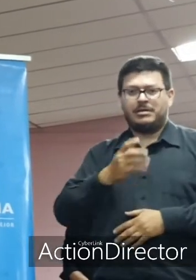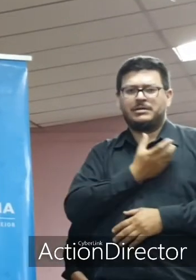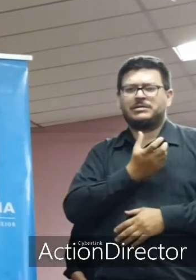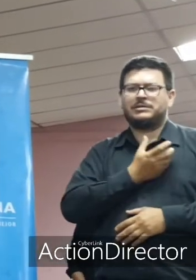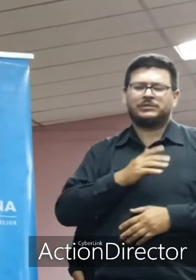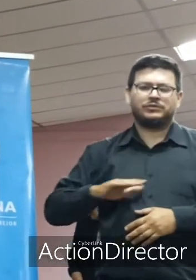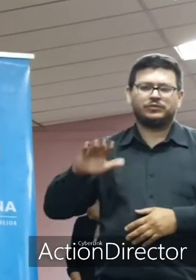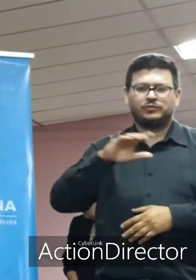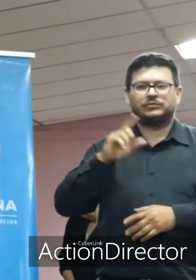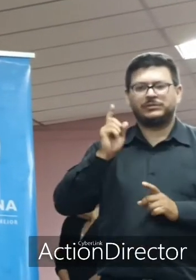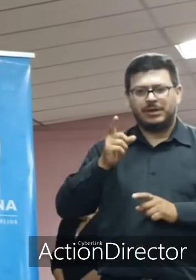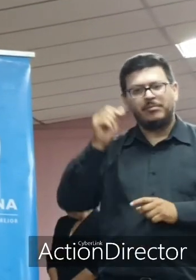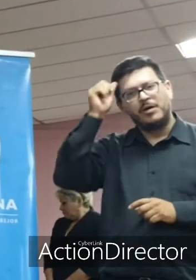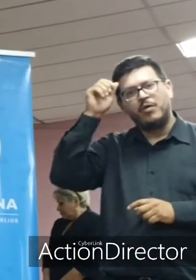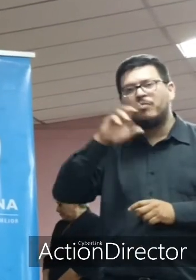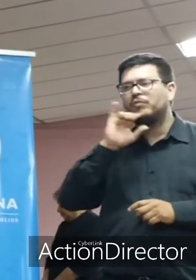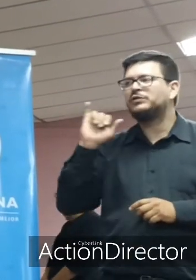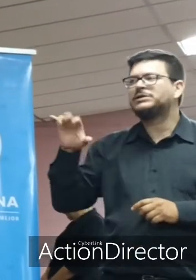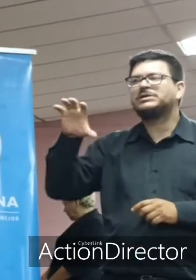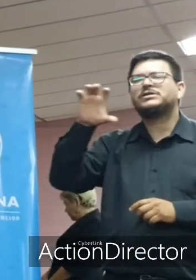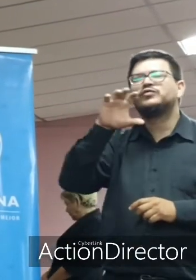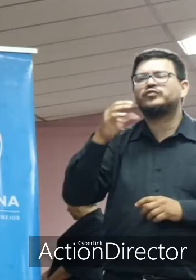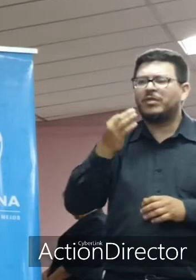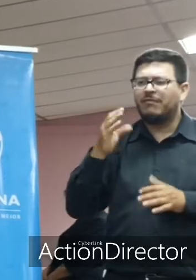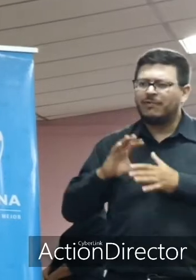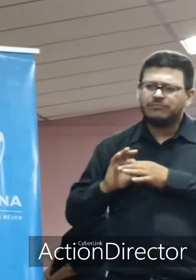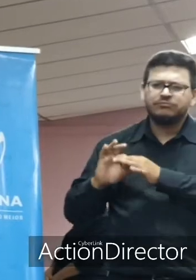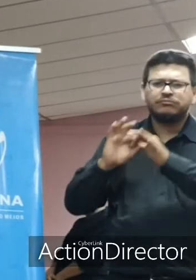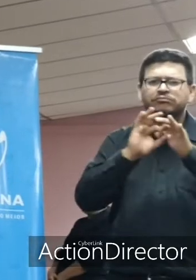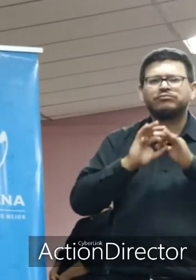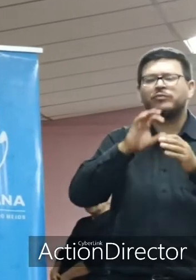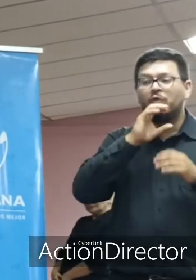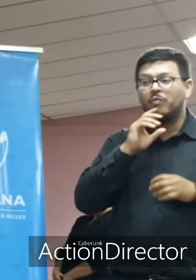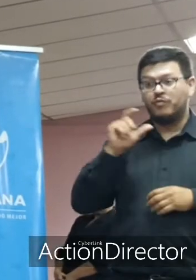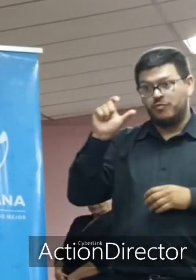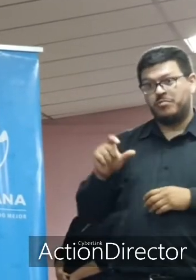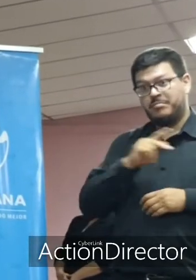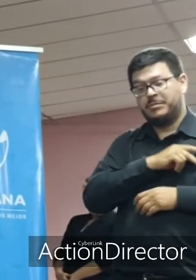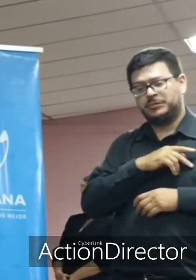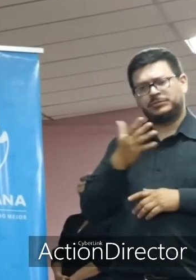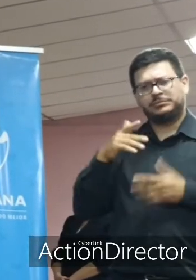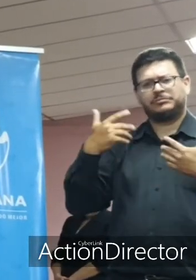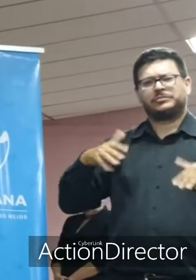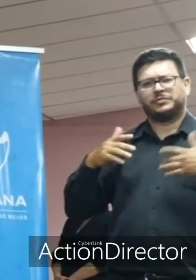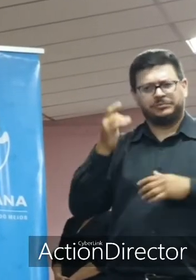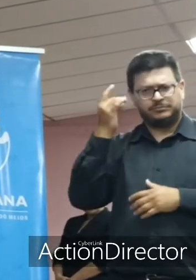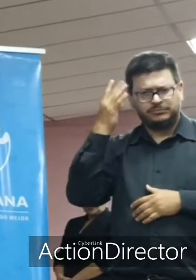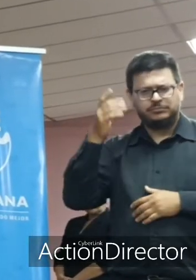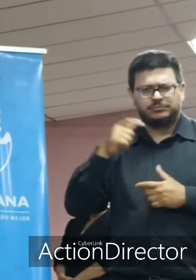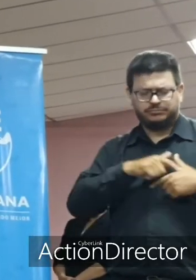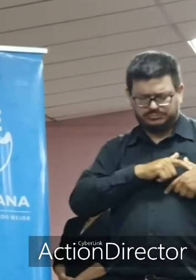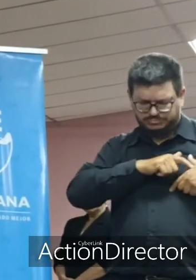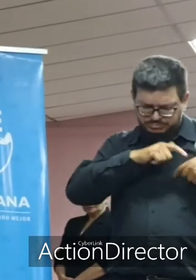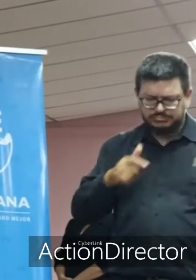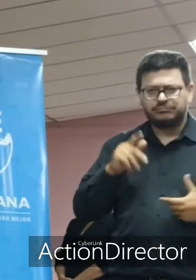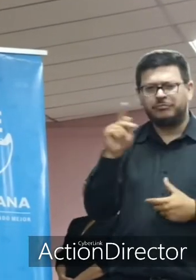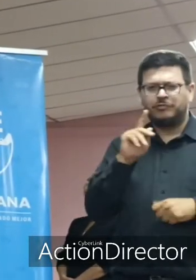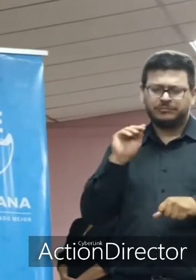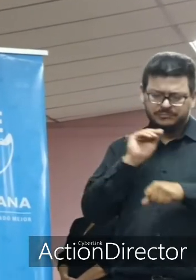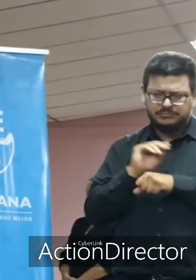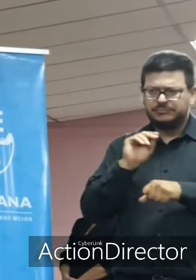relaciones interinstitucionales su valentía de maestra demoronó